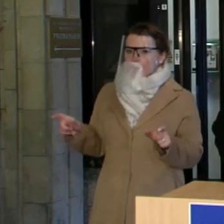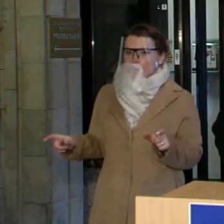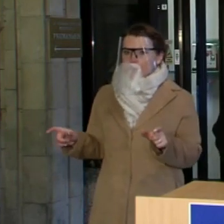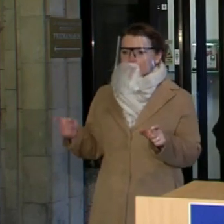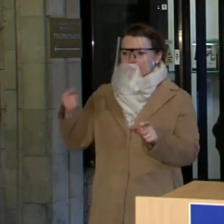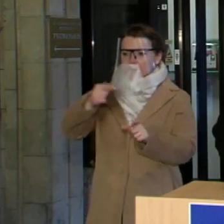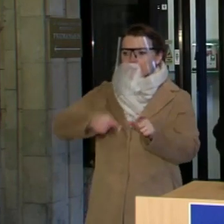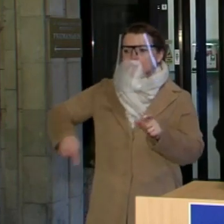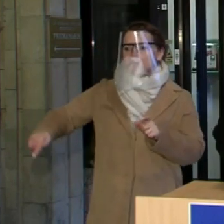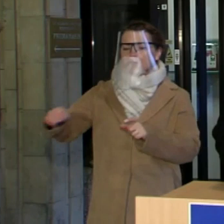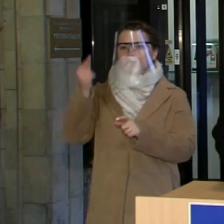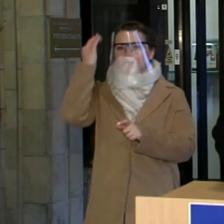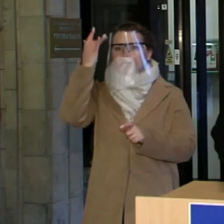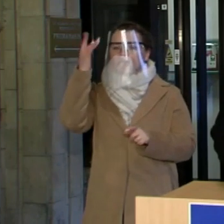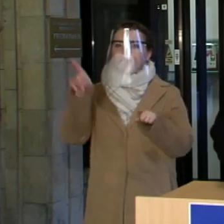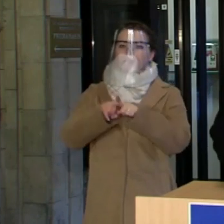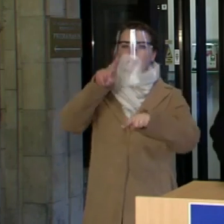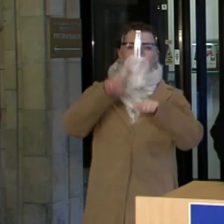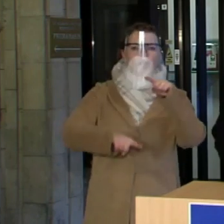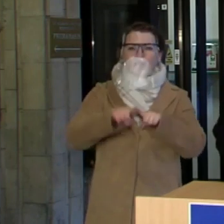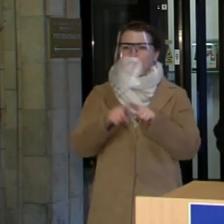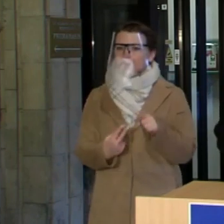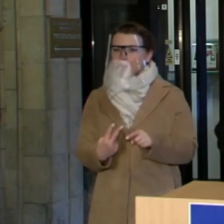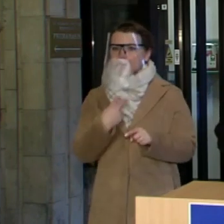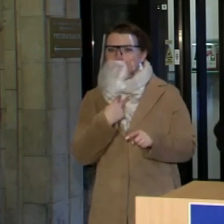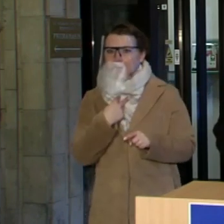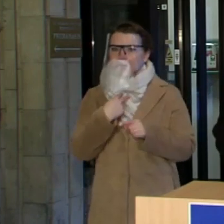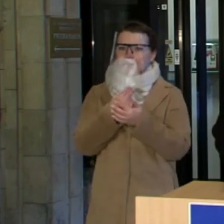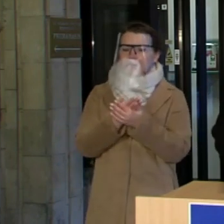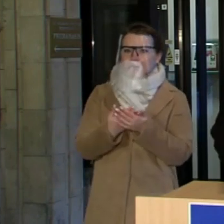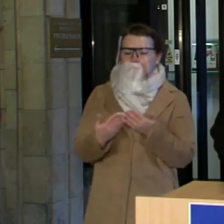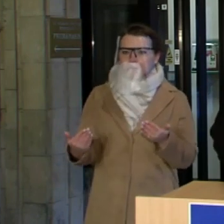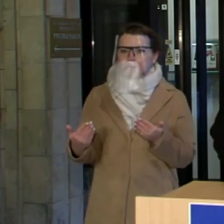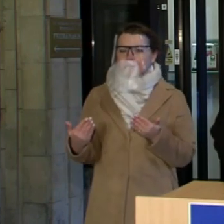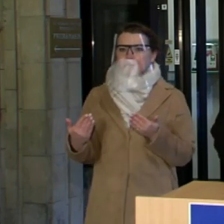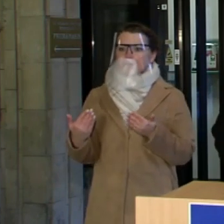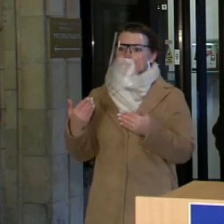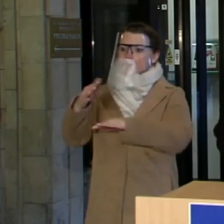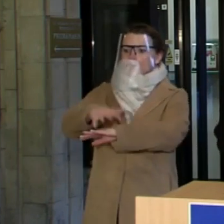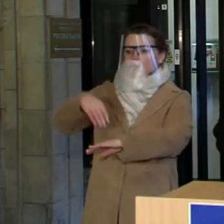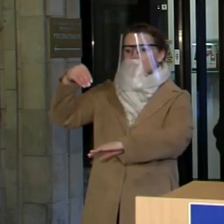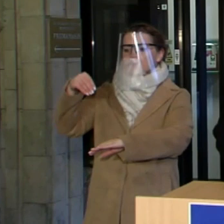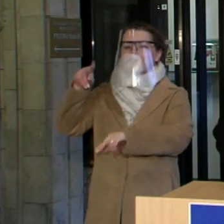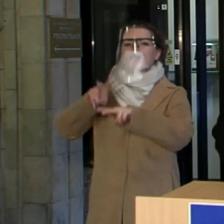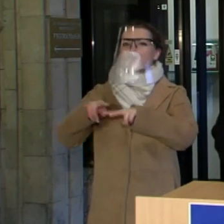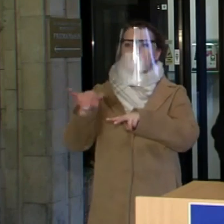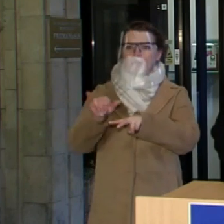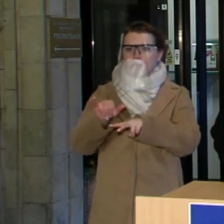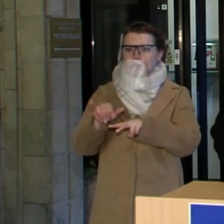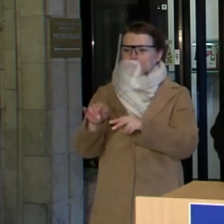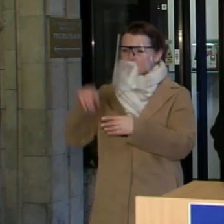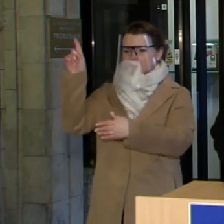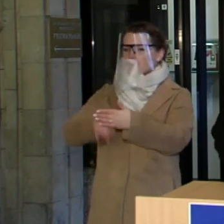paplytęs įsitikinimas, kad politika yra biaurus reikalas, kad parlamentas yra tokia institucija, kuria